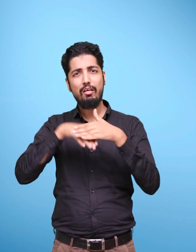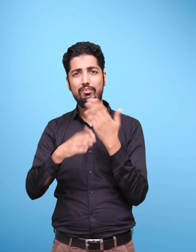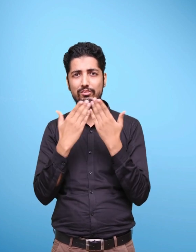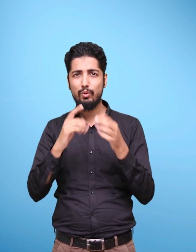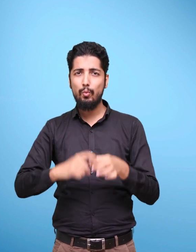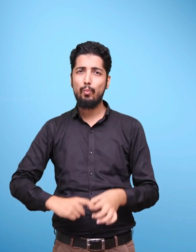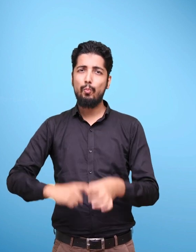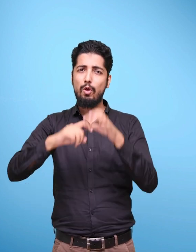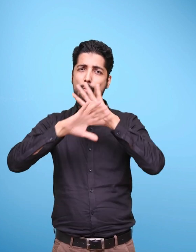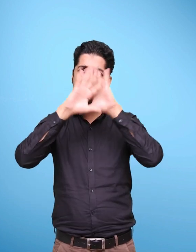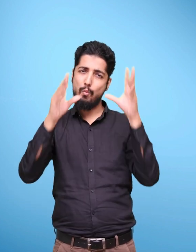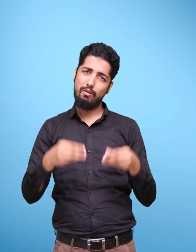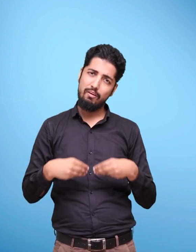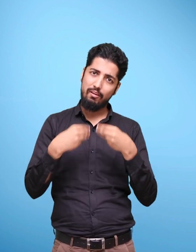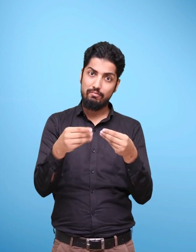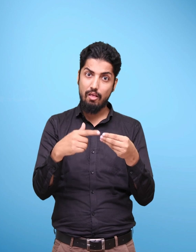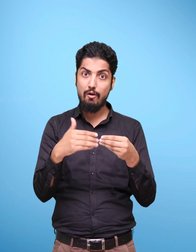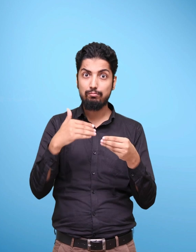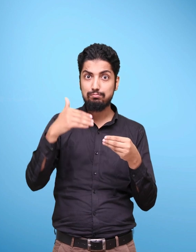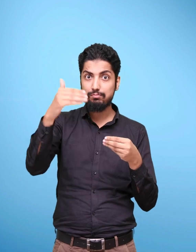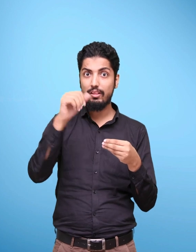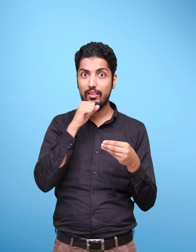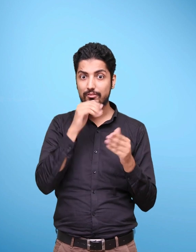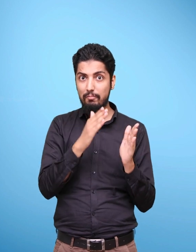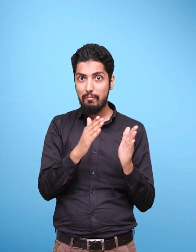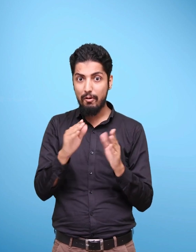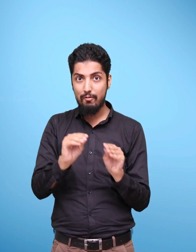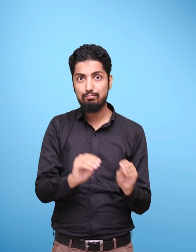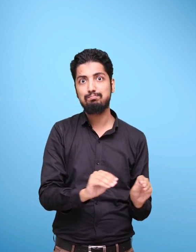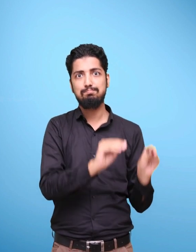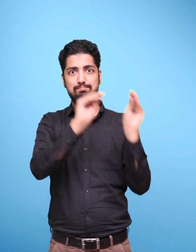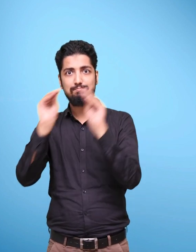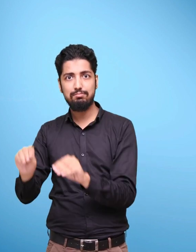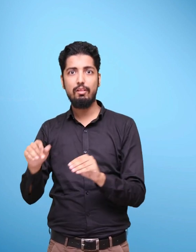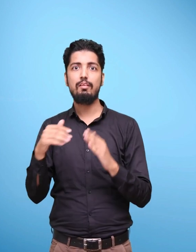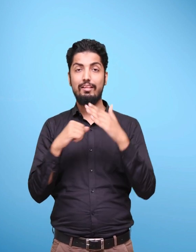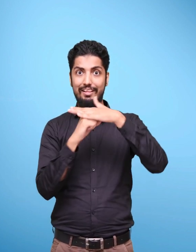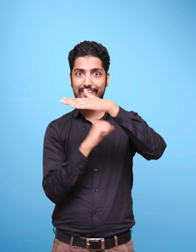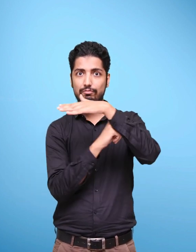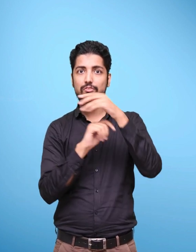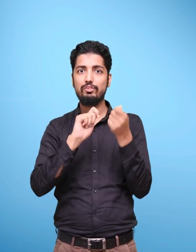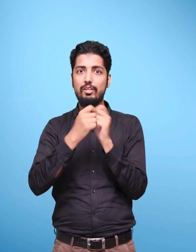thereby carrying this momentum forward to the other later stages of school education.